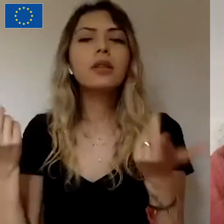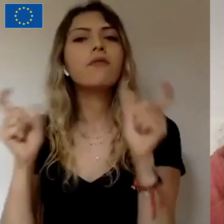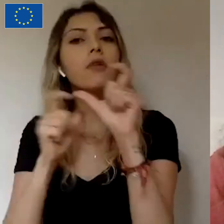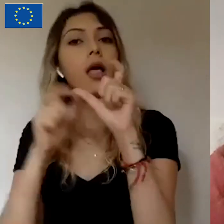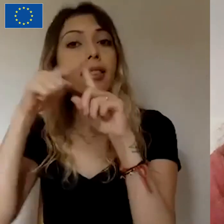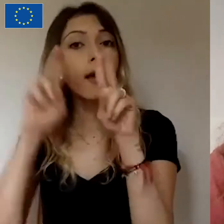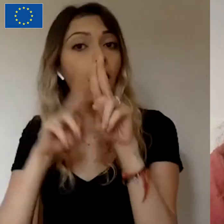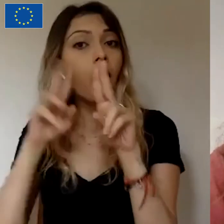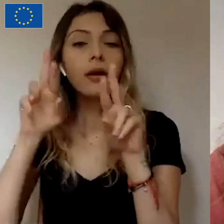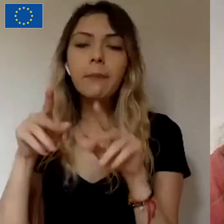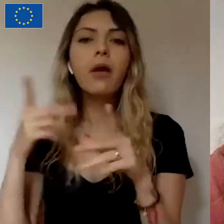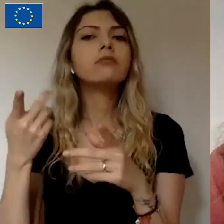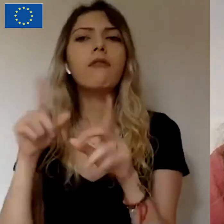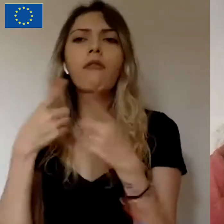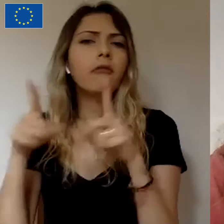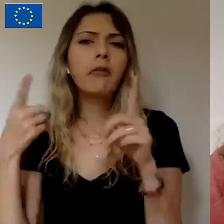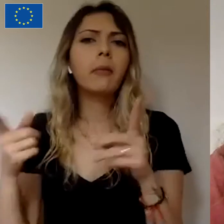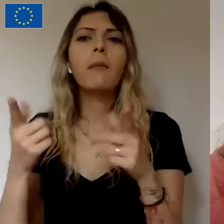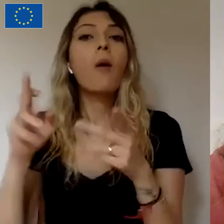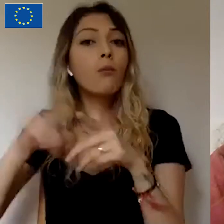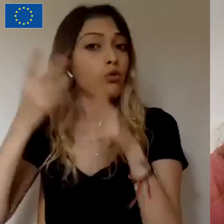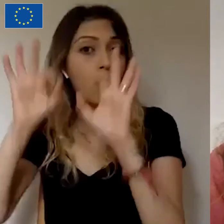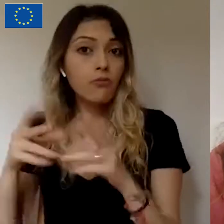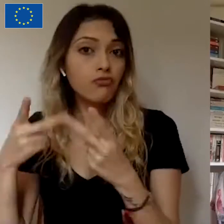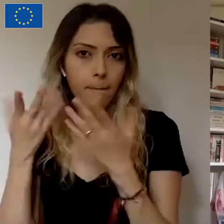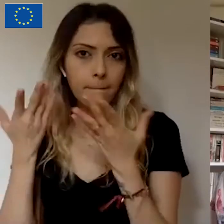başlatabilecekleri bir kitlesel fonlama türü.